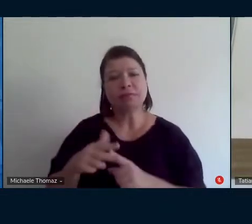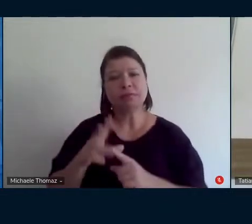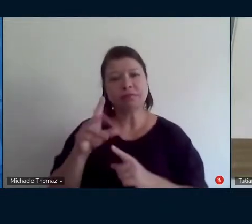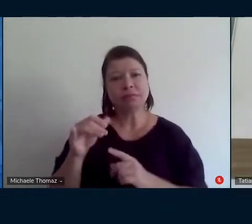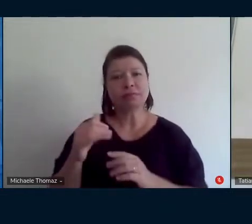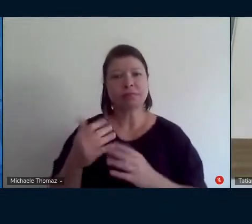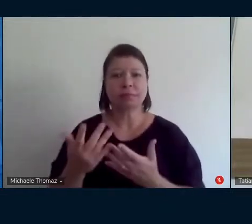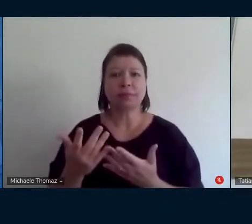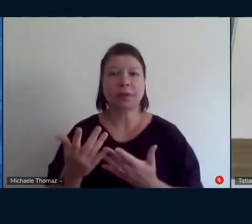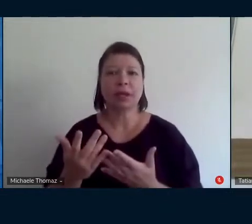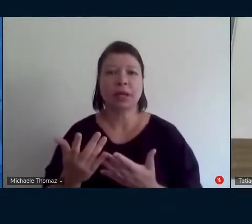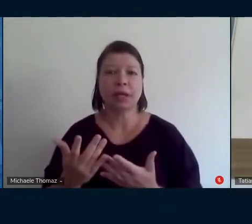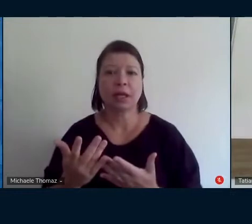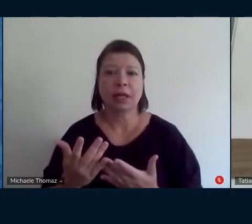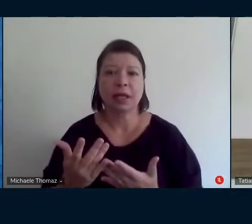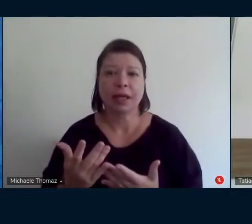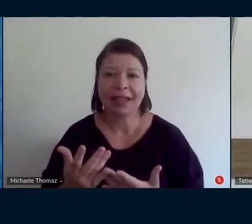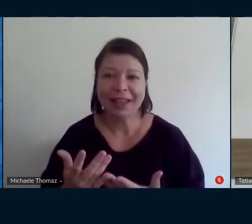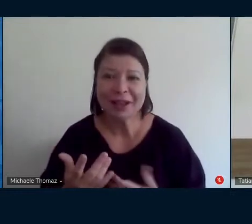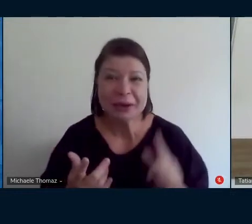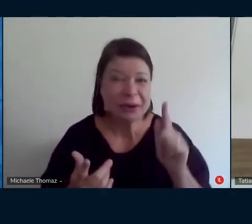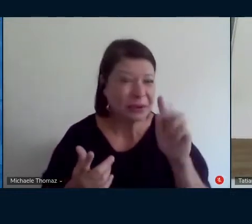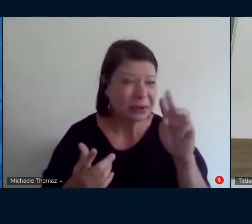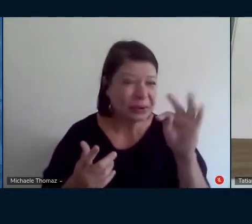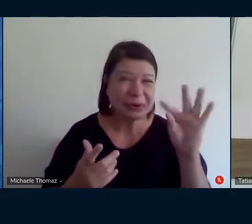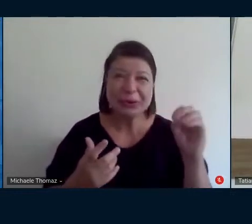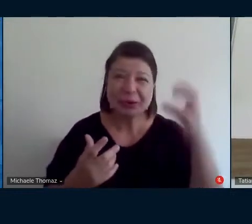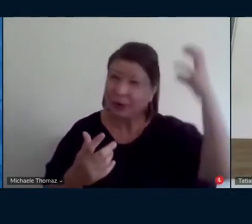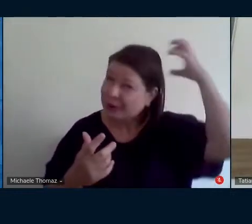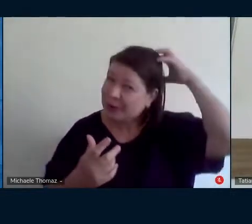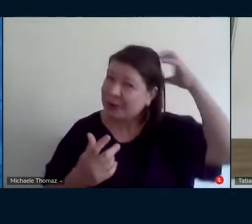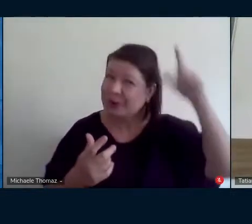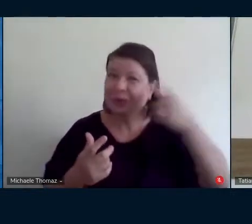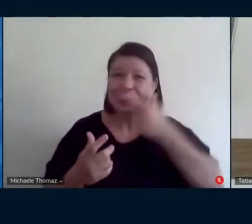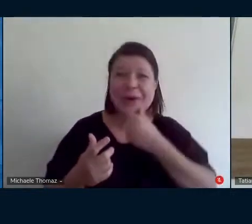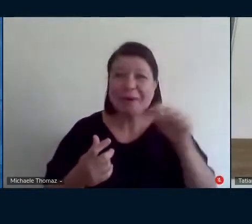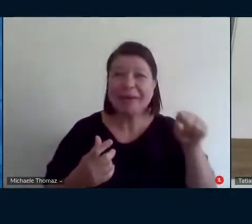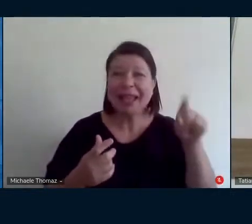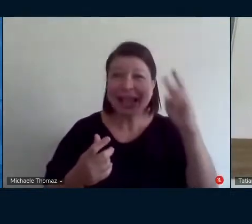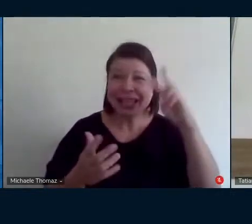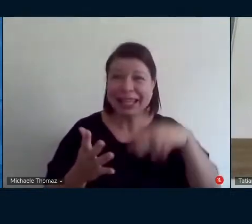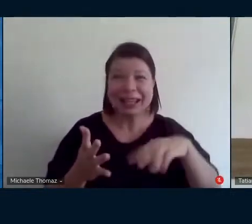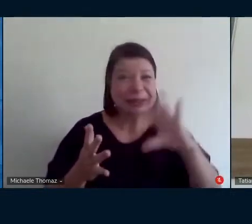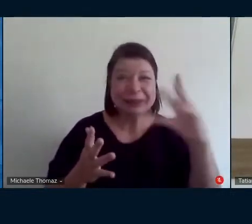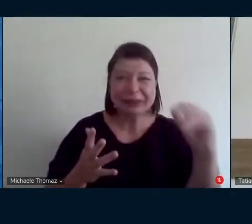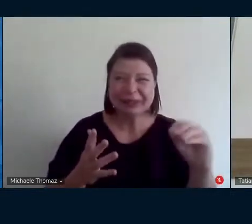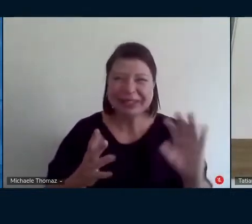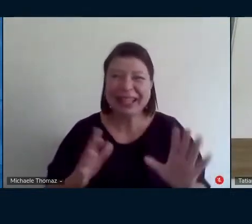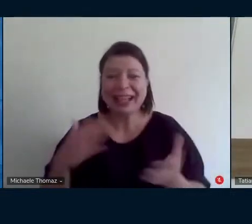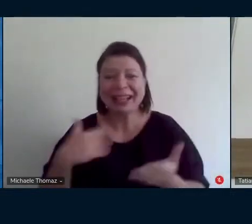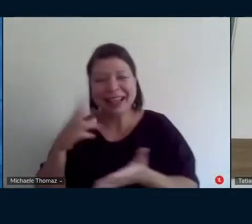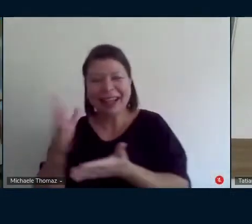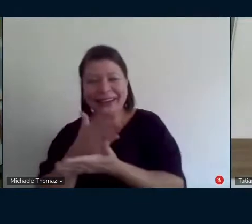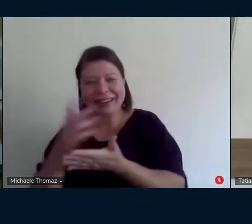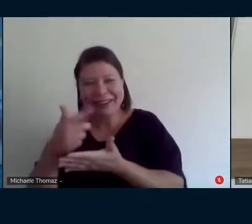um mês né só o luto que lê um mês ele é fofo é